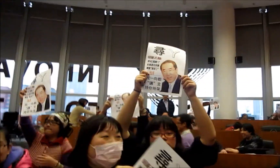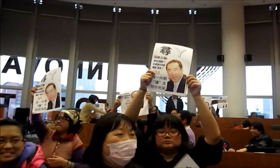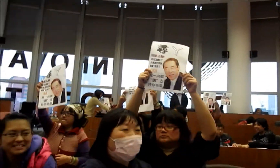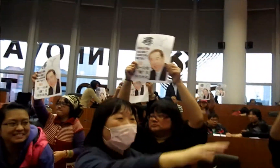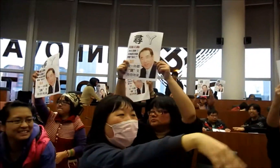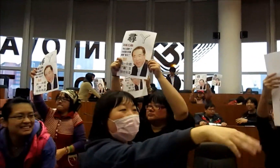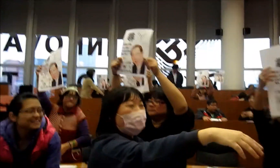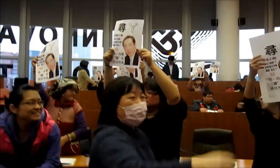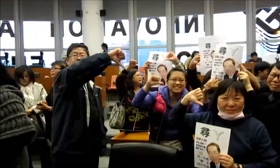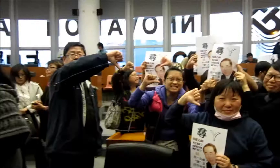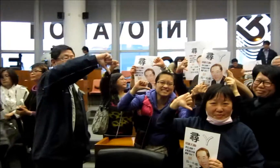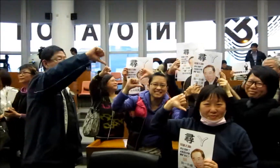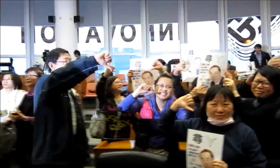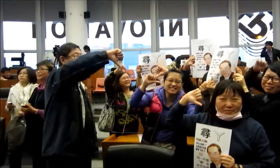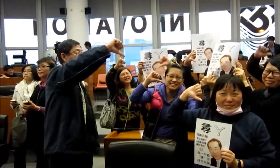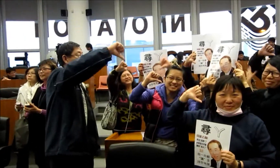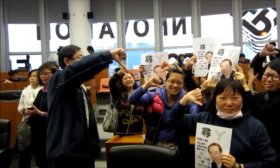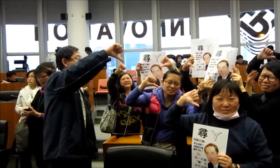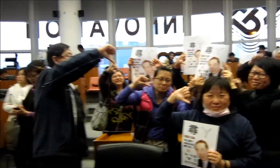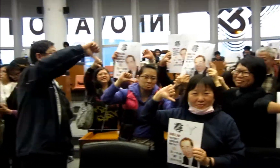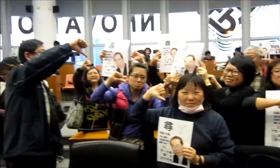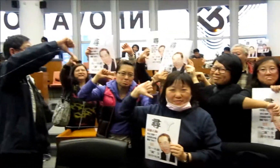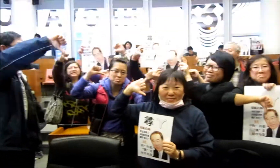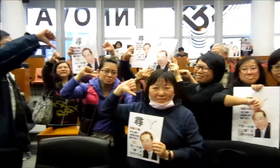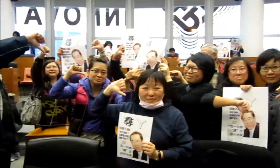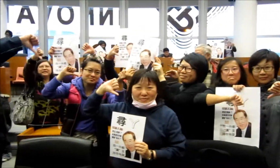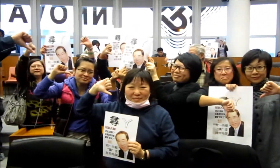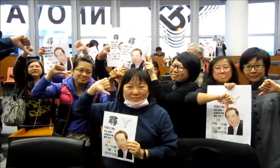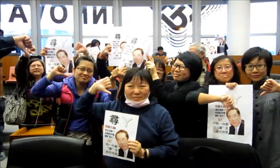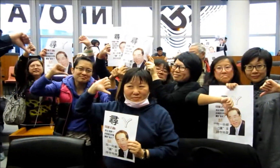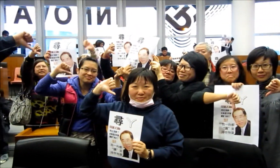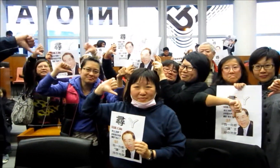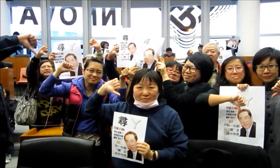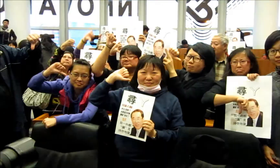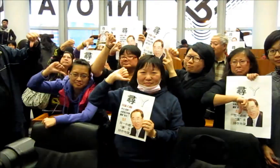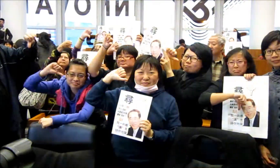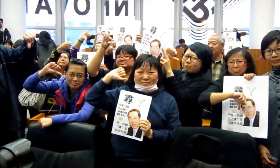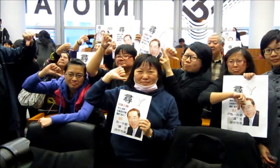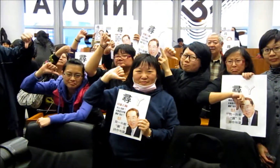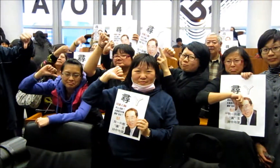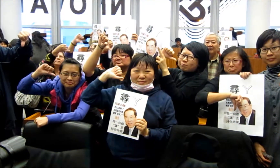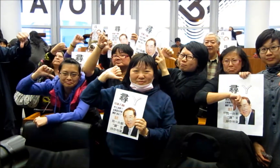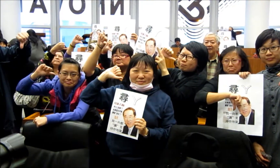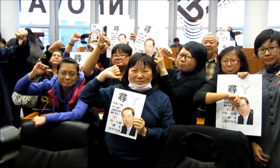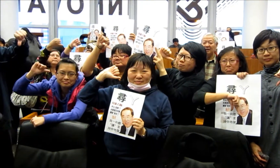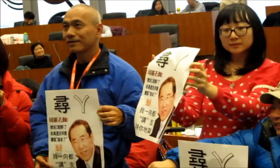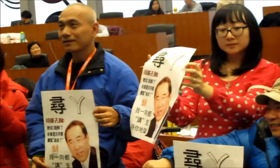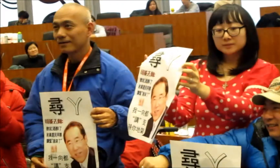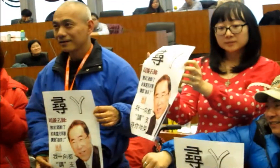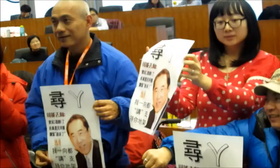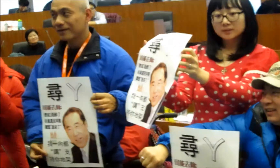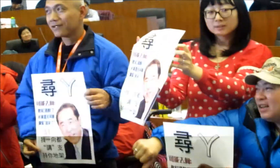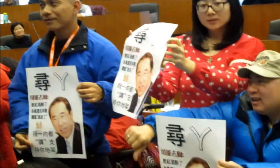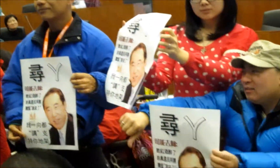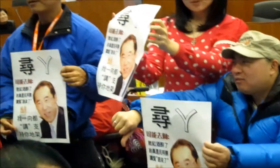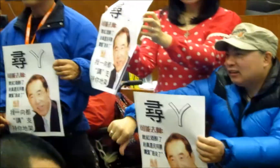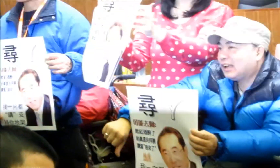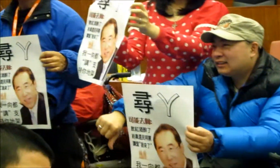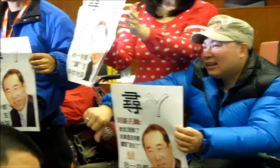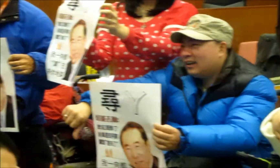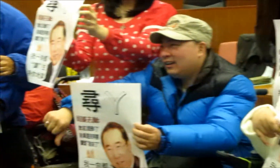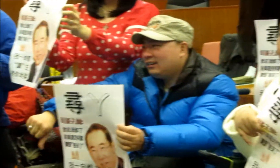裡那些我們來做那些意識我們來做做那我們那些放飛機